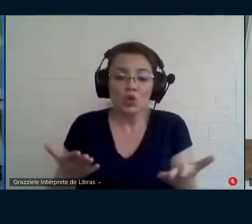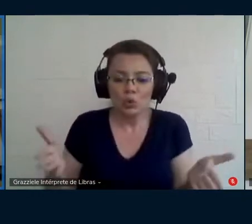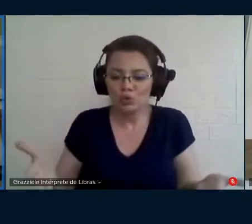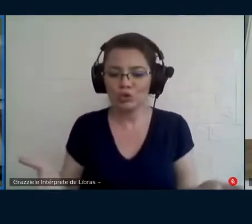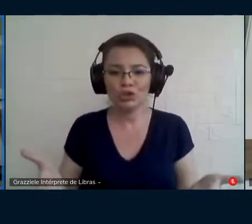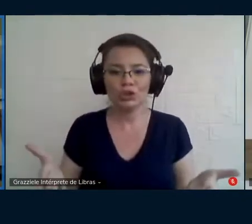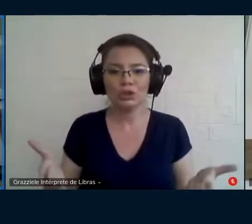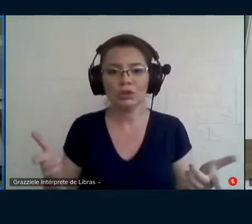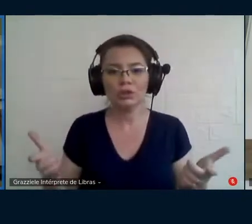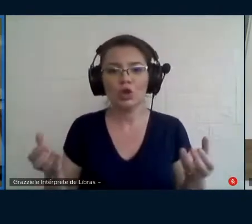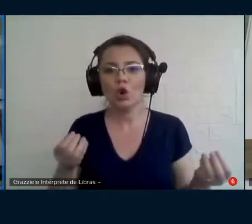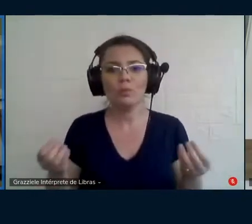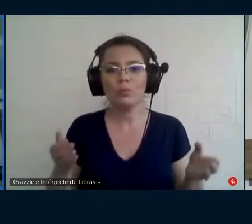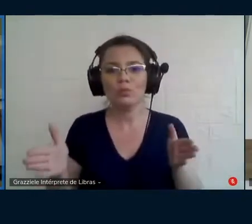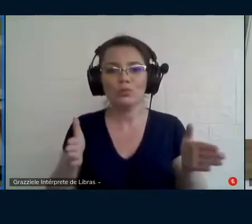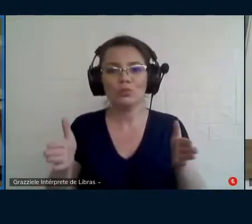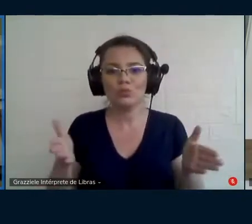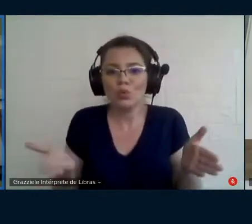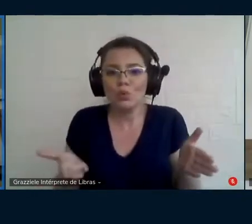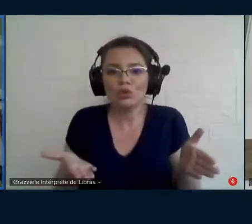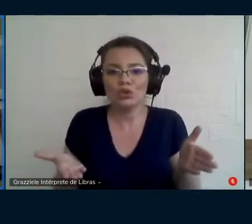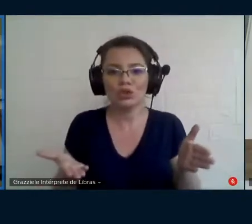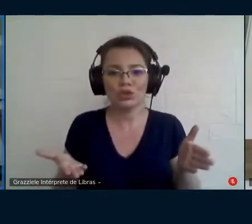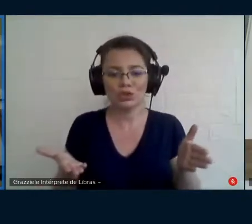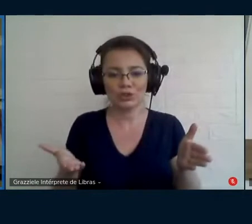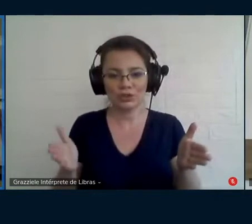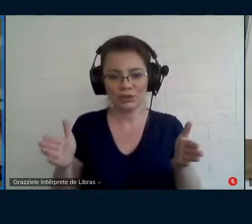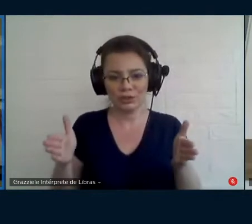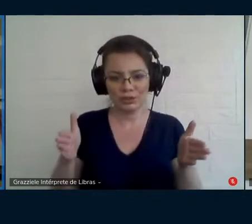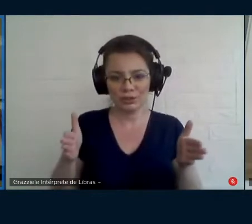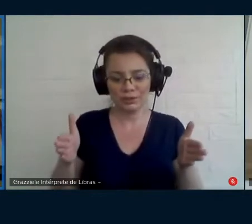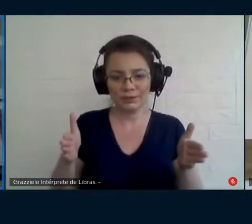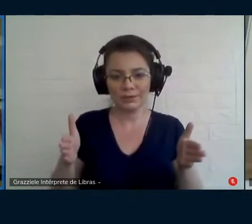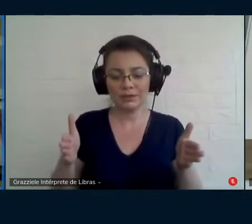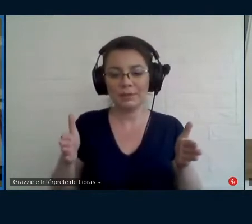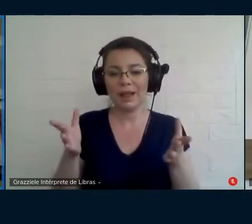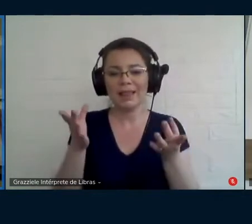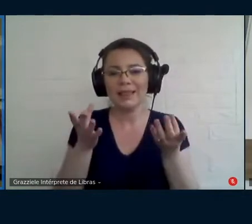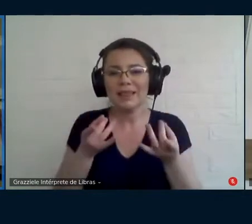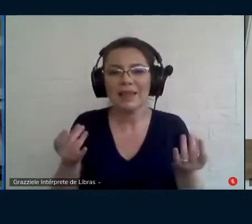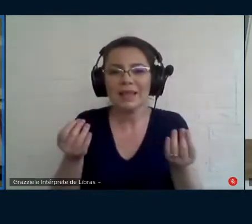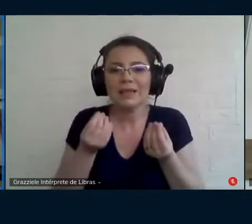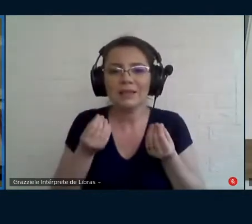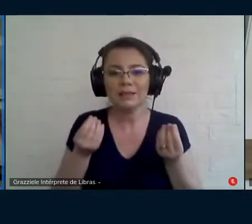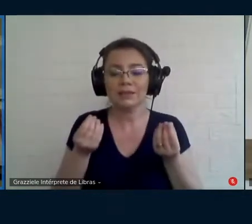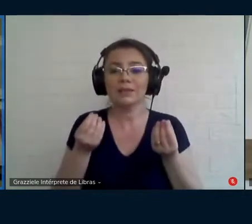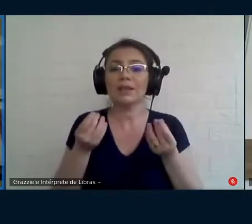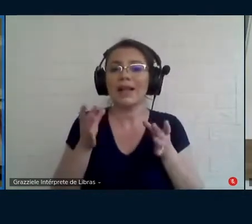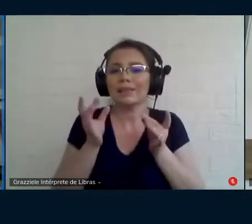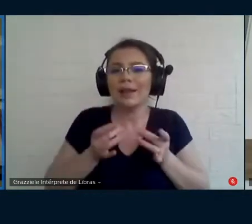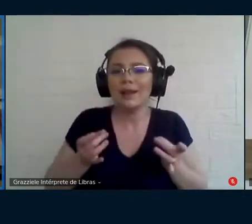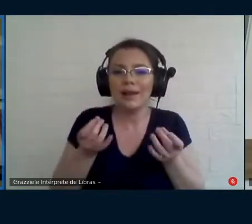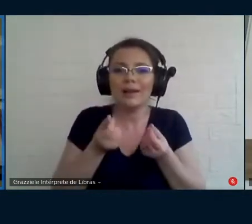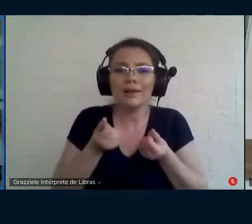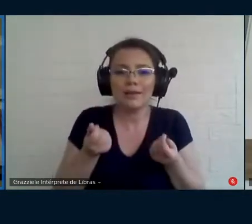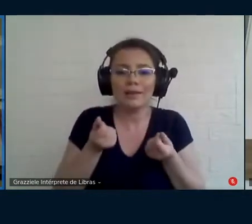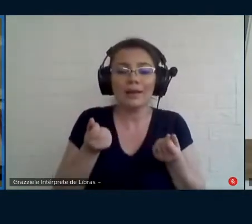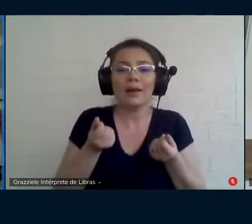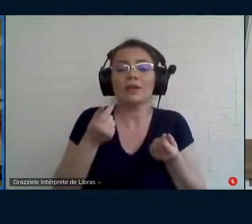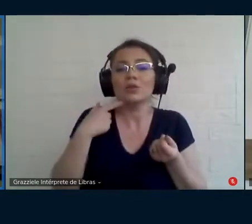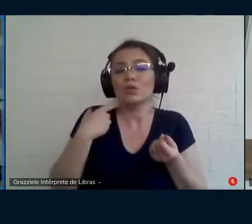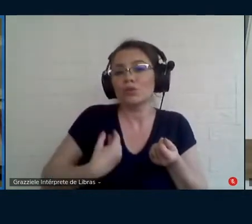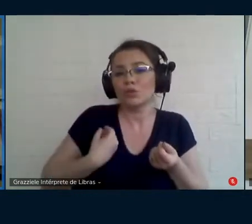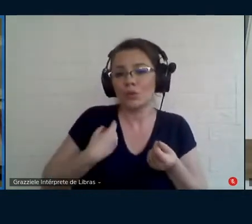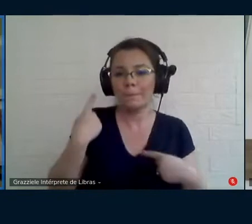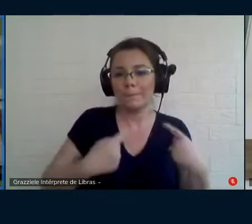que momento a gente está pela delicadeza política que a gente tem vivido nesse momento né